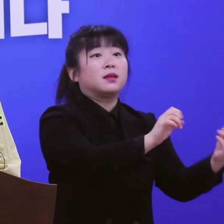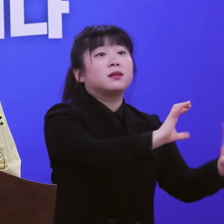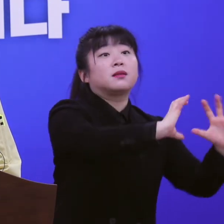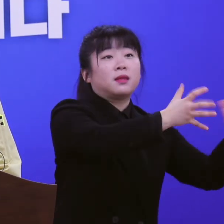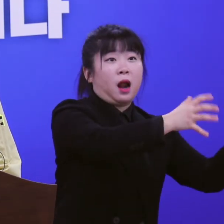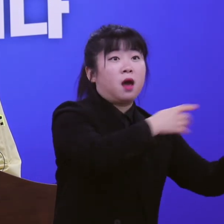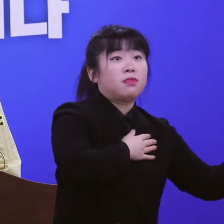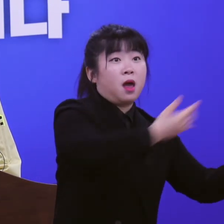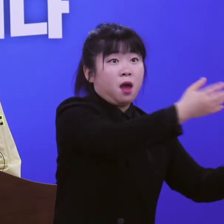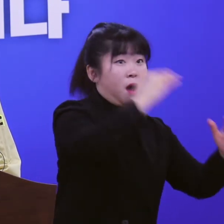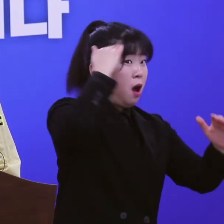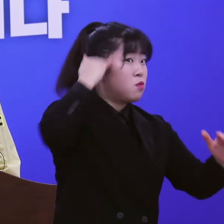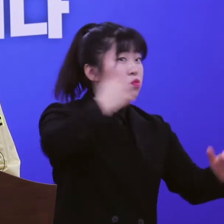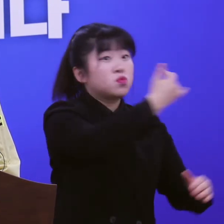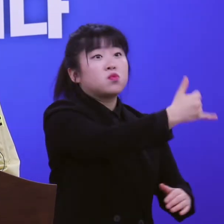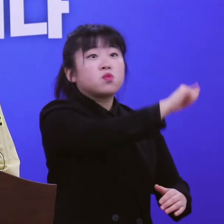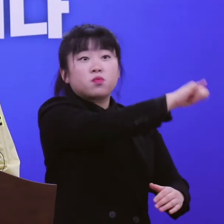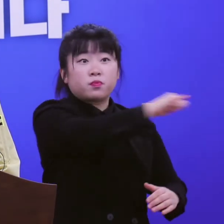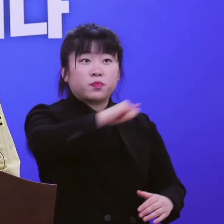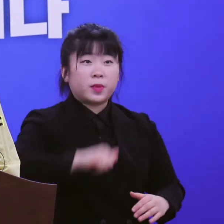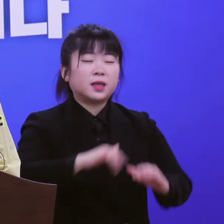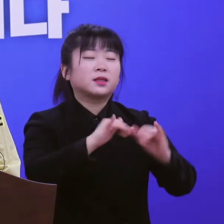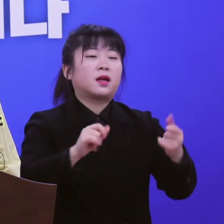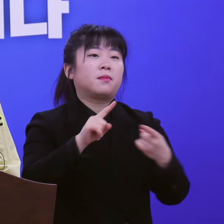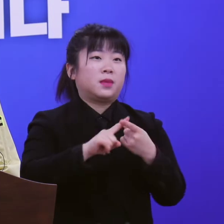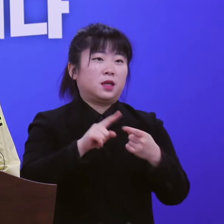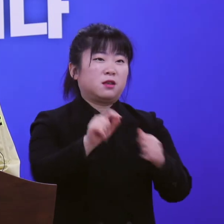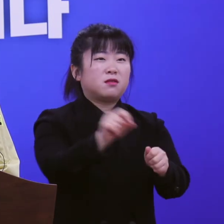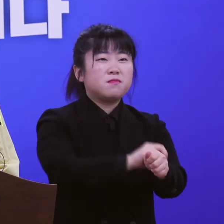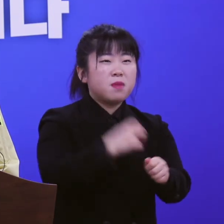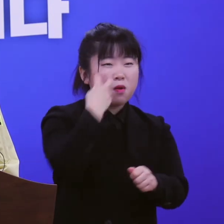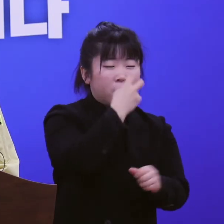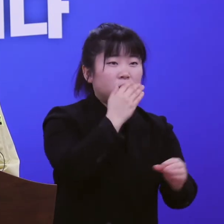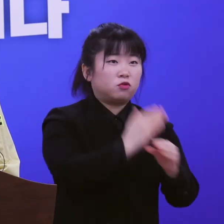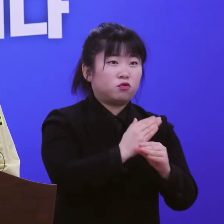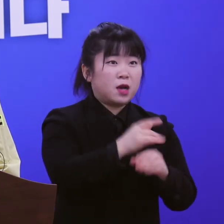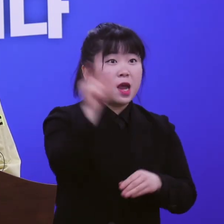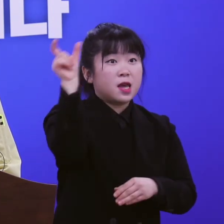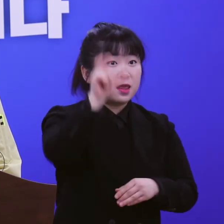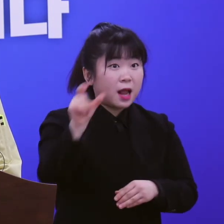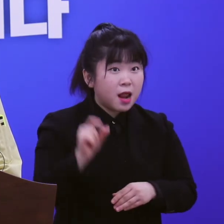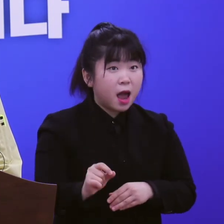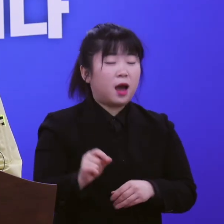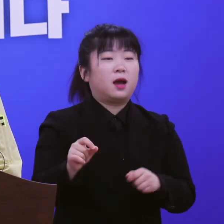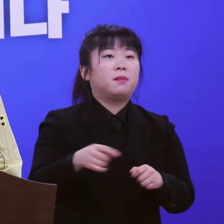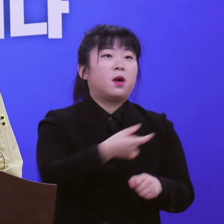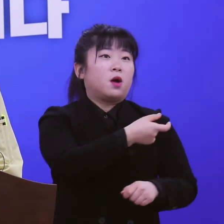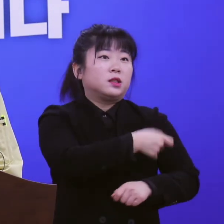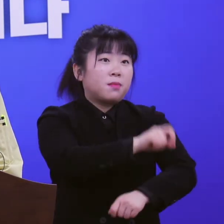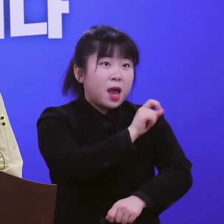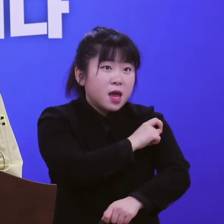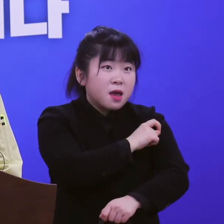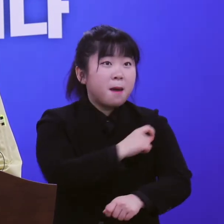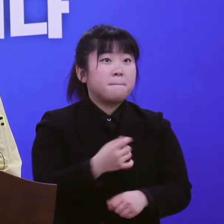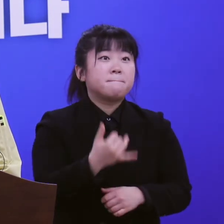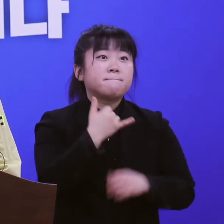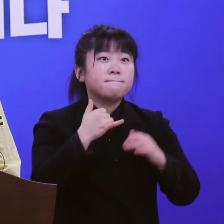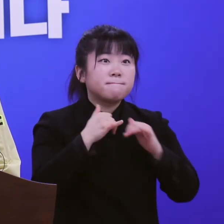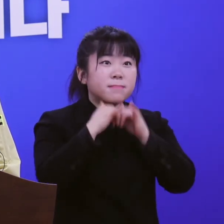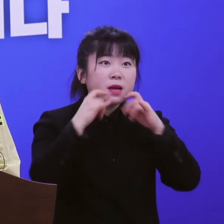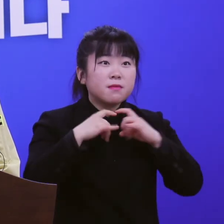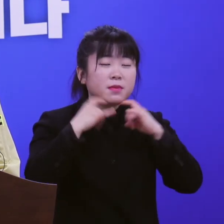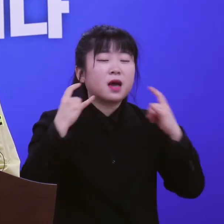특별관리 중에 있습니다. 이탈리아, 스페인, 프랑스, 독일 등 코로나19